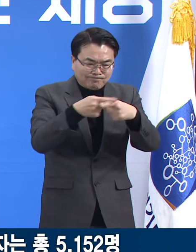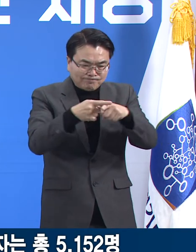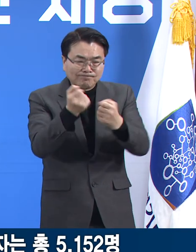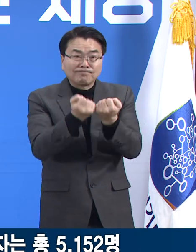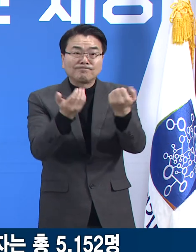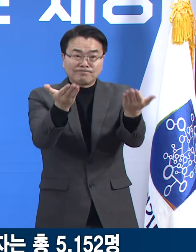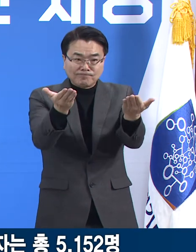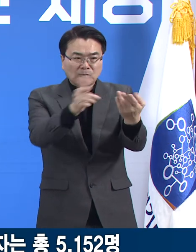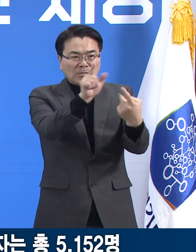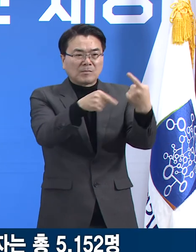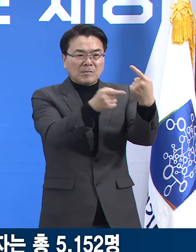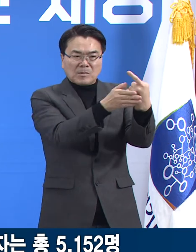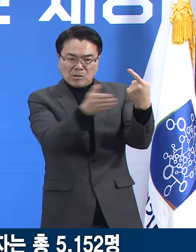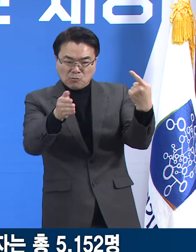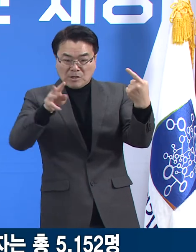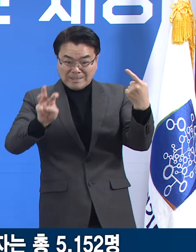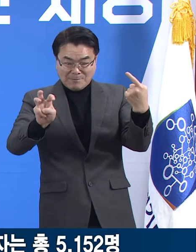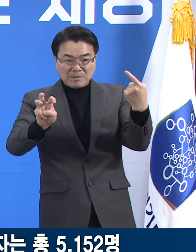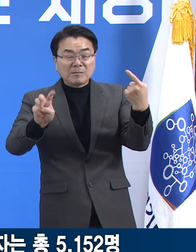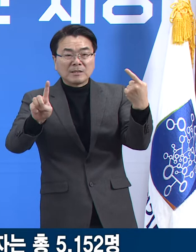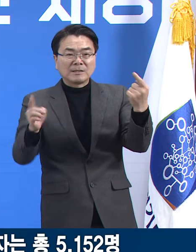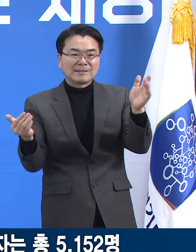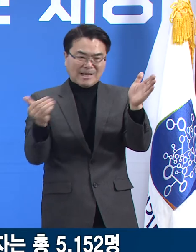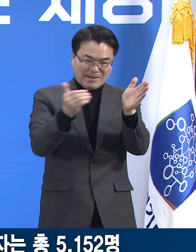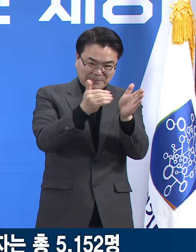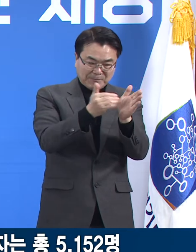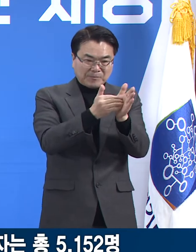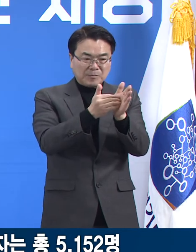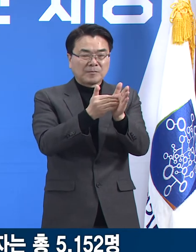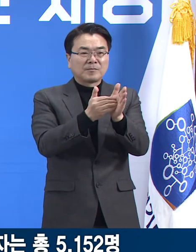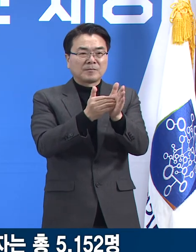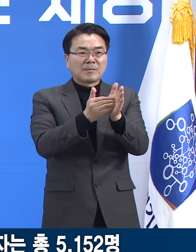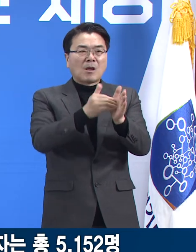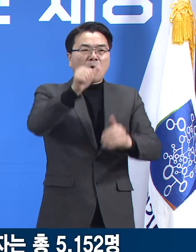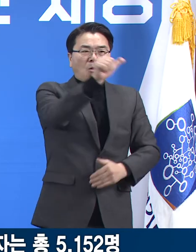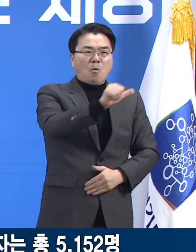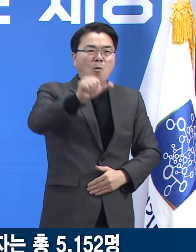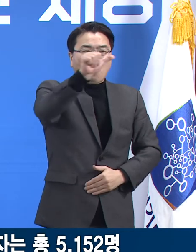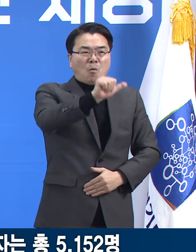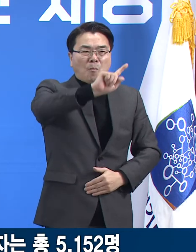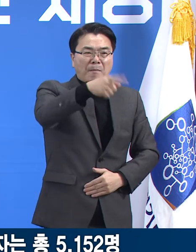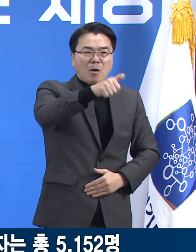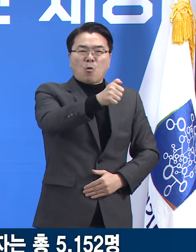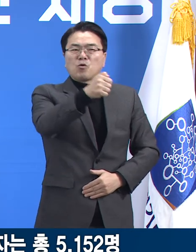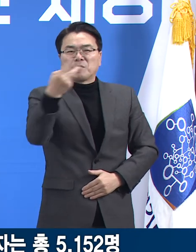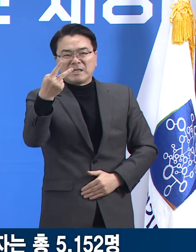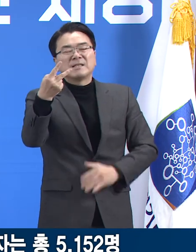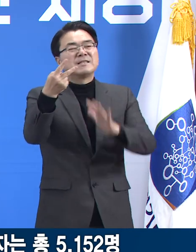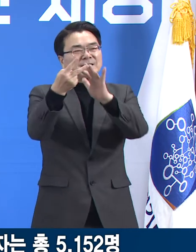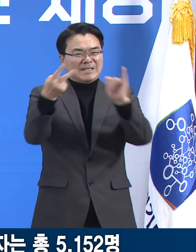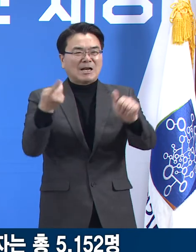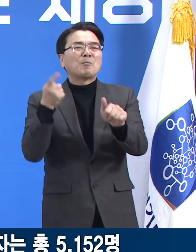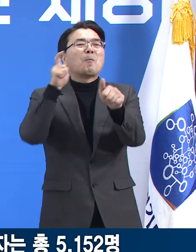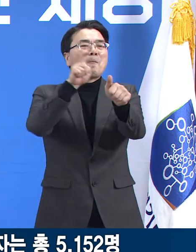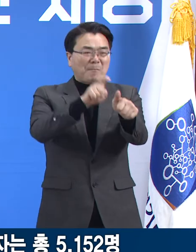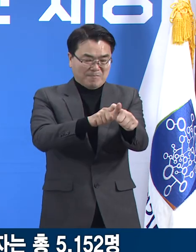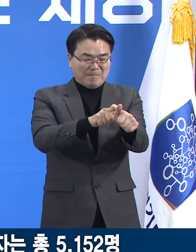1월 1일부터 31일까지 경기도에선 총 5152명의 확진자가 발생했습니다.